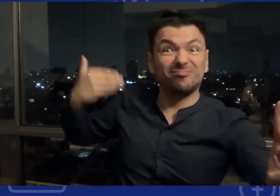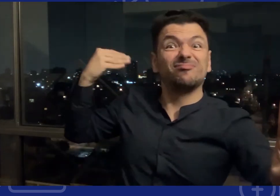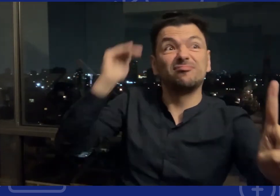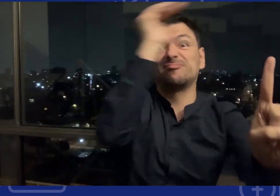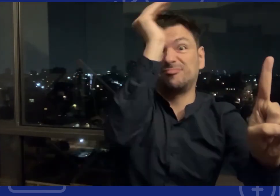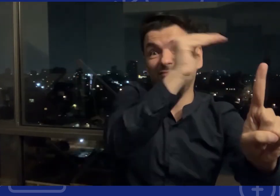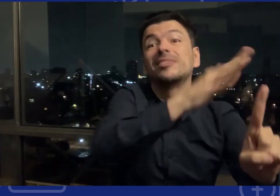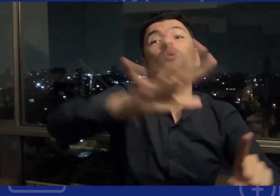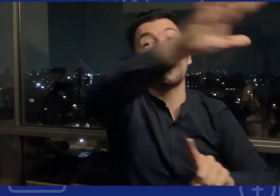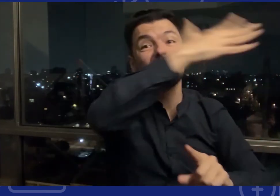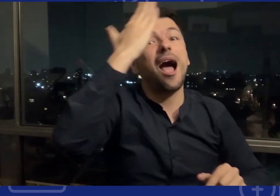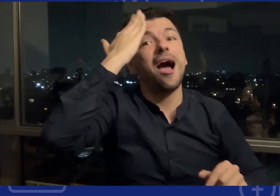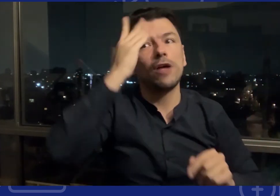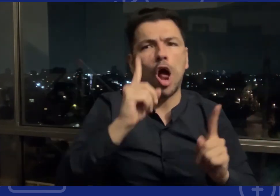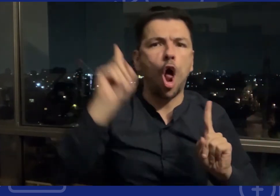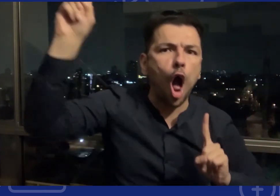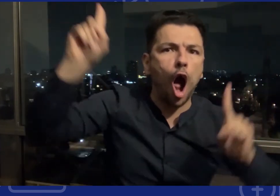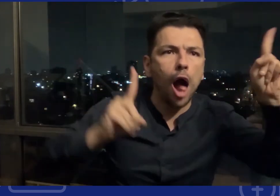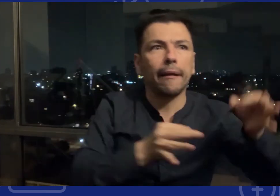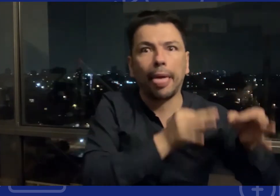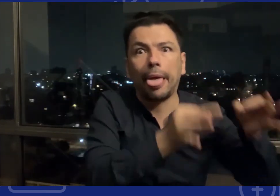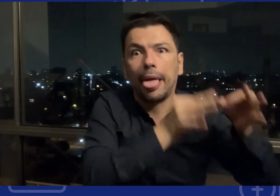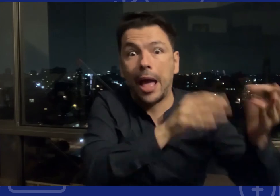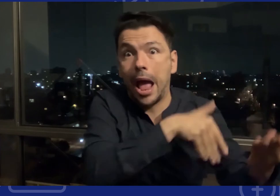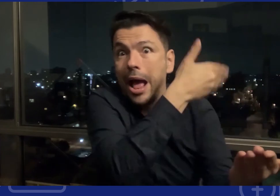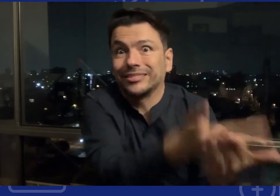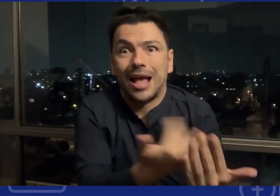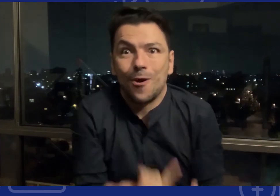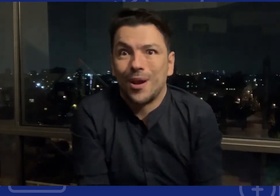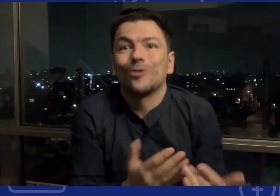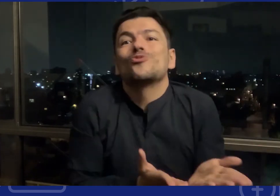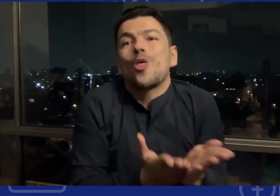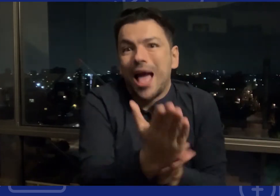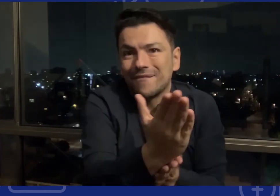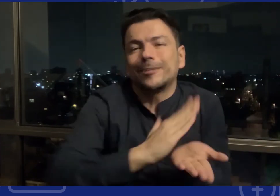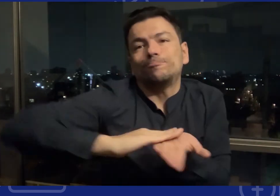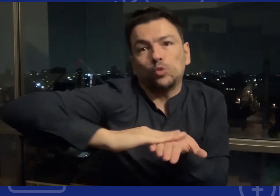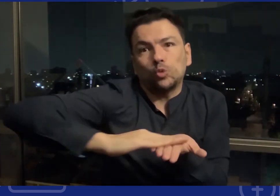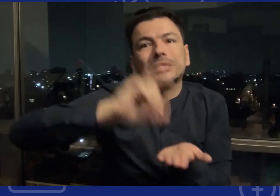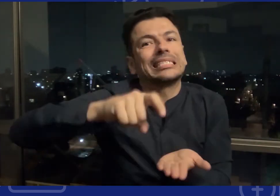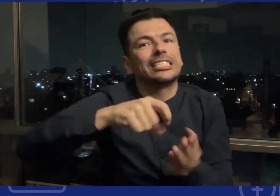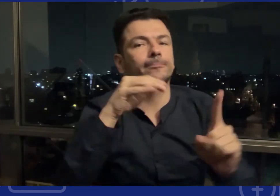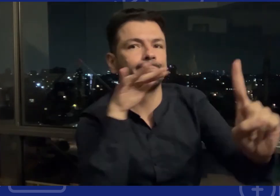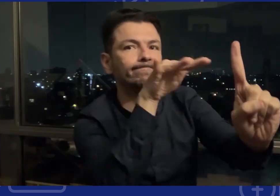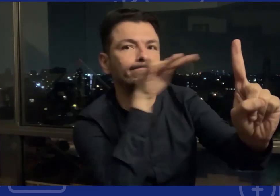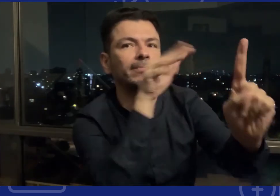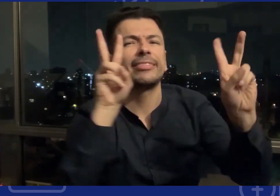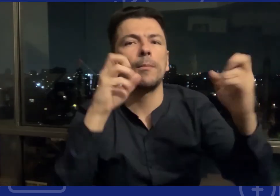llamado que hemos estado haciendo durante muchísimo tiempo hemos tenido excusas y no hay una pronta respuesta pero la incidencia se debe